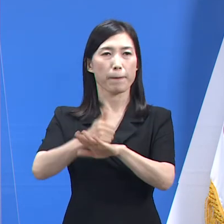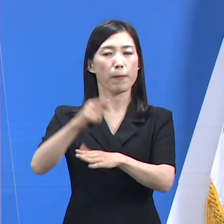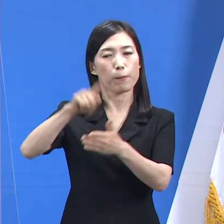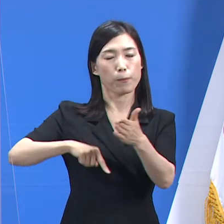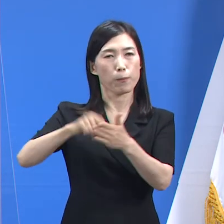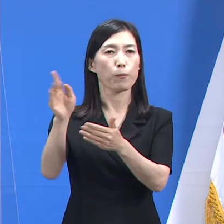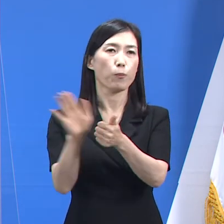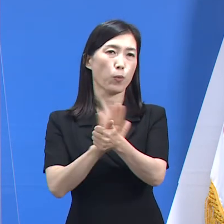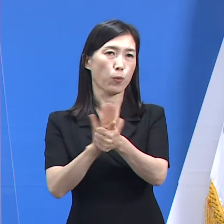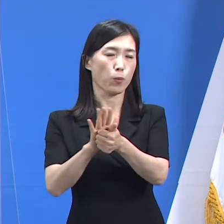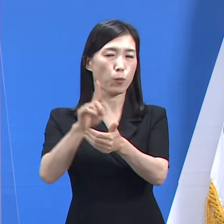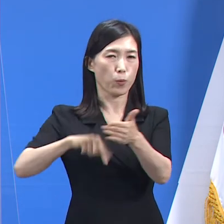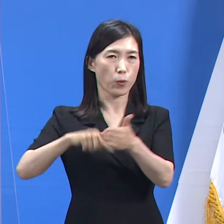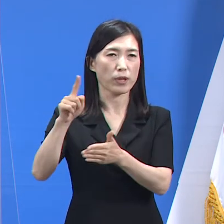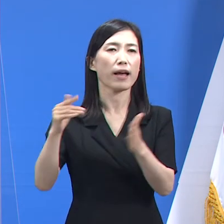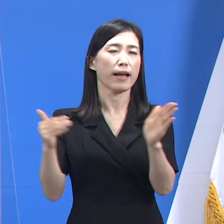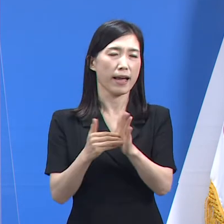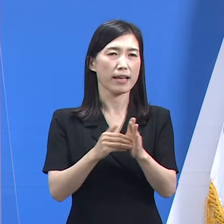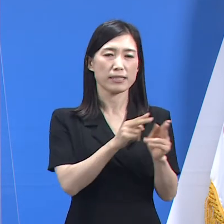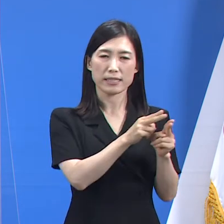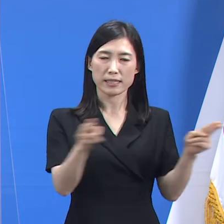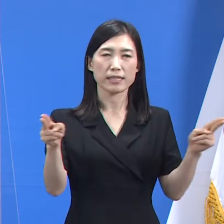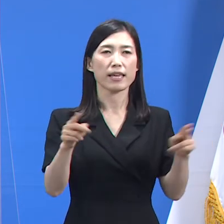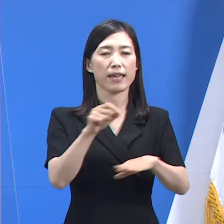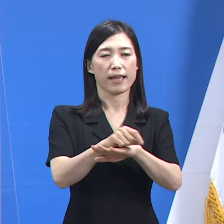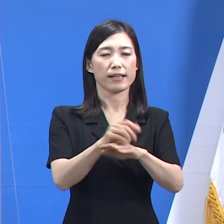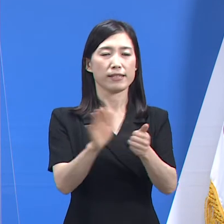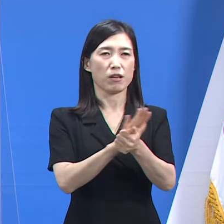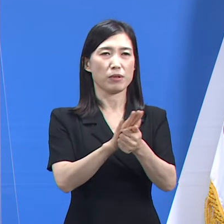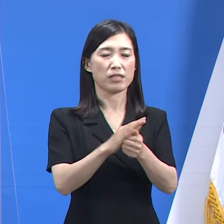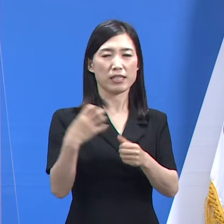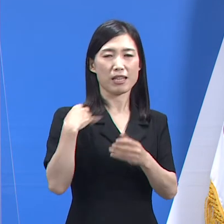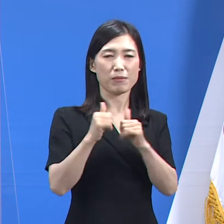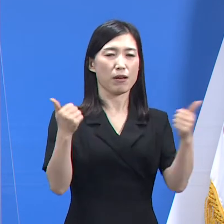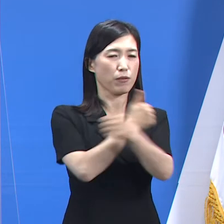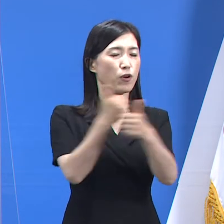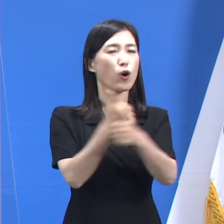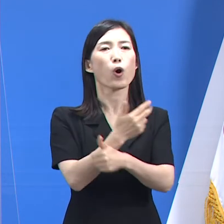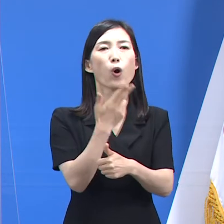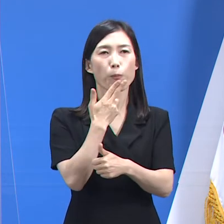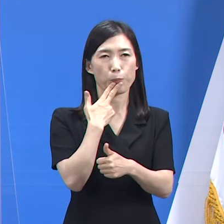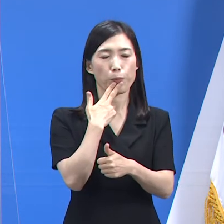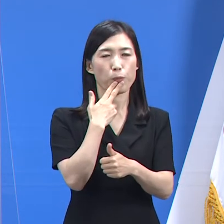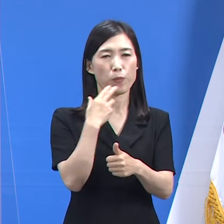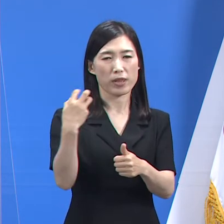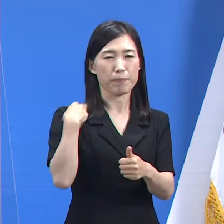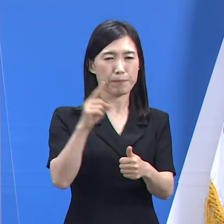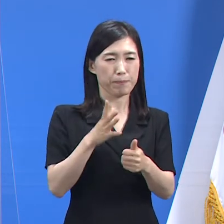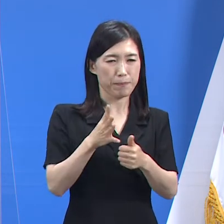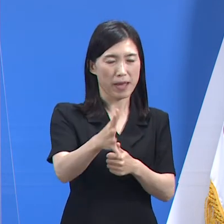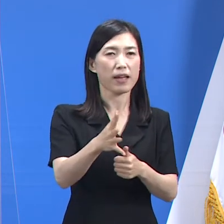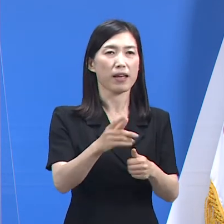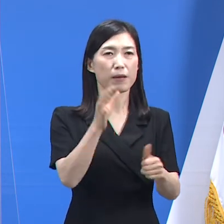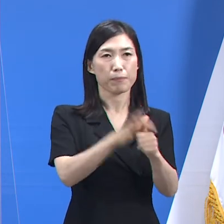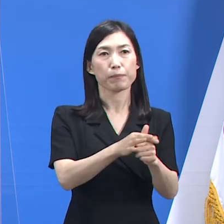시부터 보상까지 일관된 행정서비스가 제공될 수 있도록 절차를 구축 운영하고 있습니다.